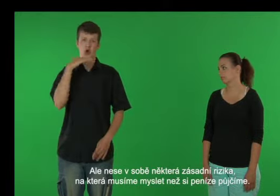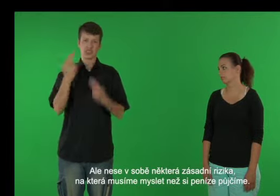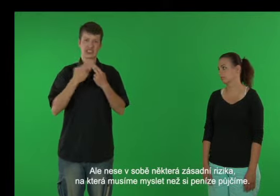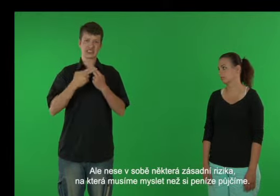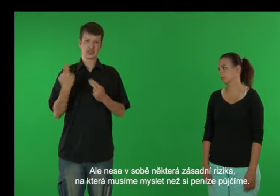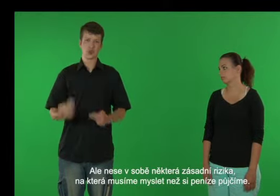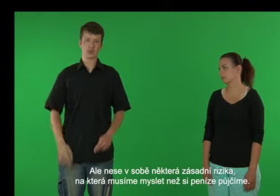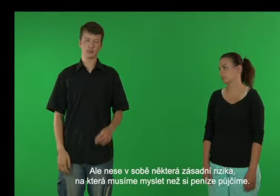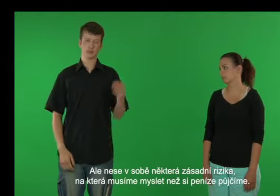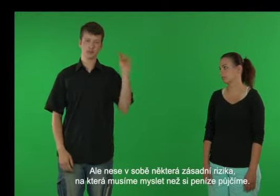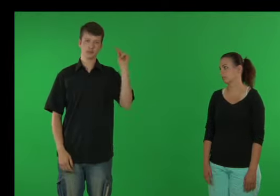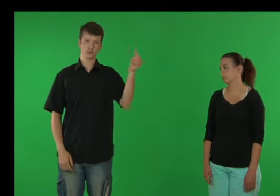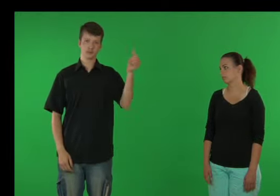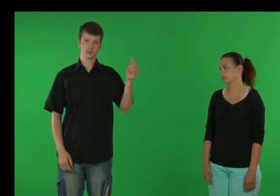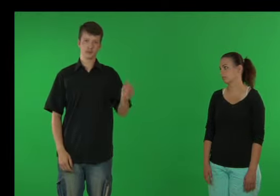musíme myslet, než si peníze půjčí.